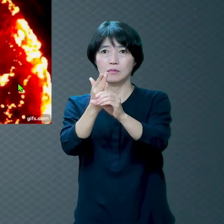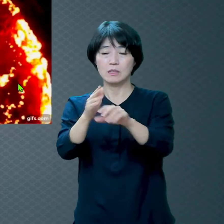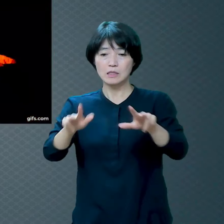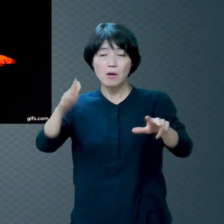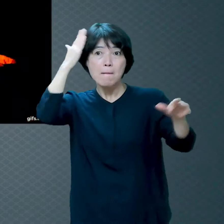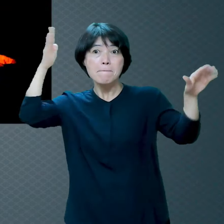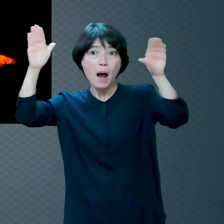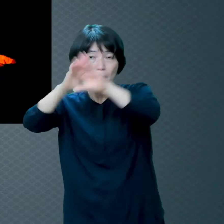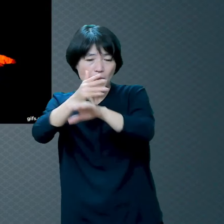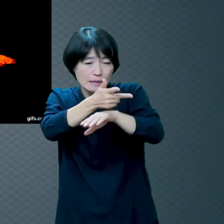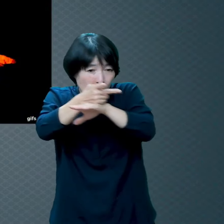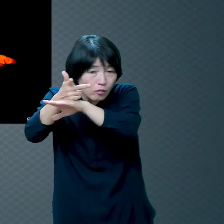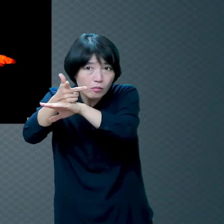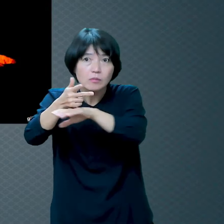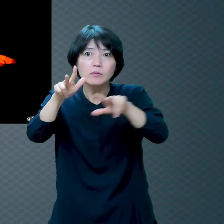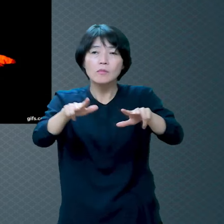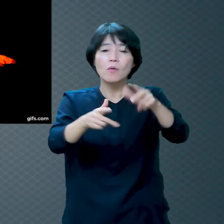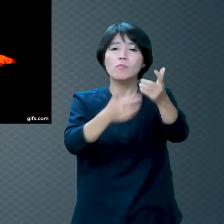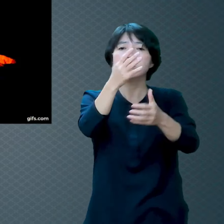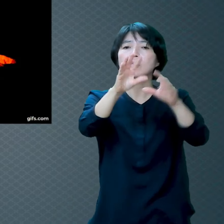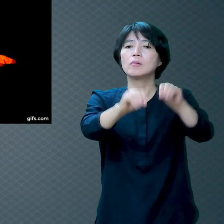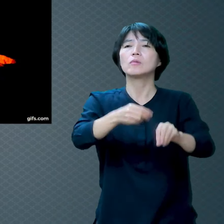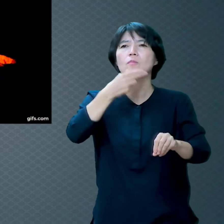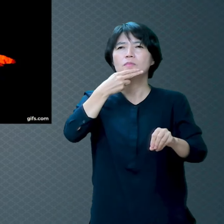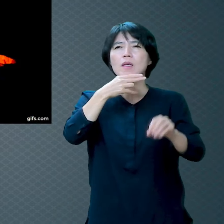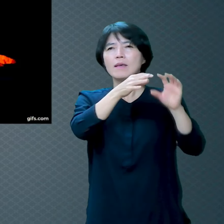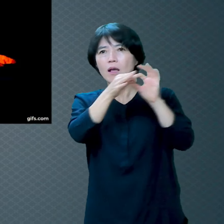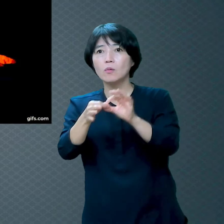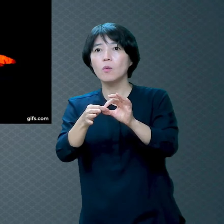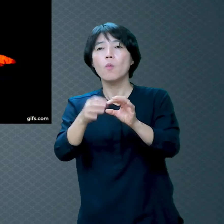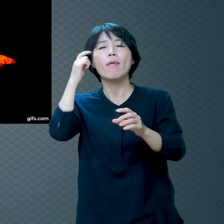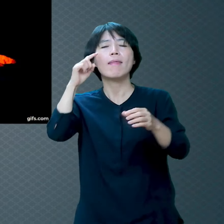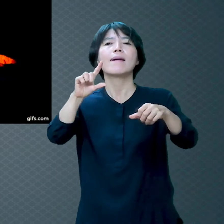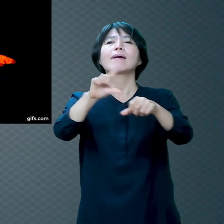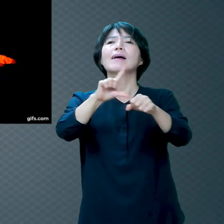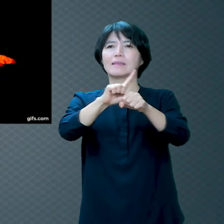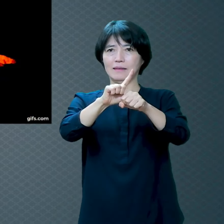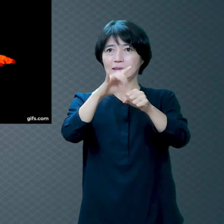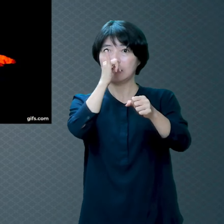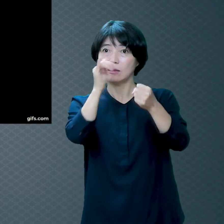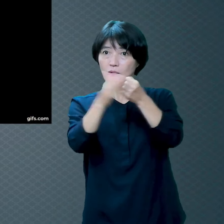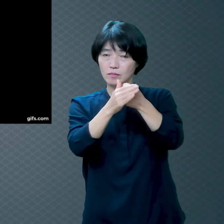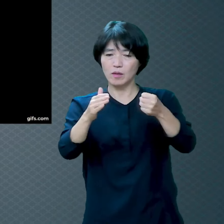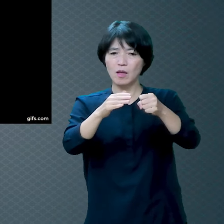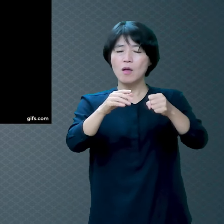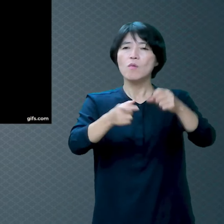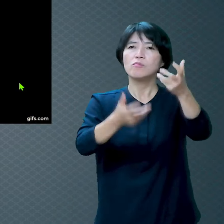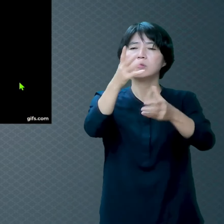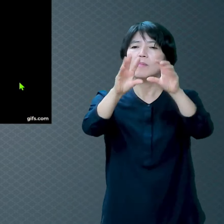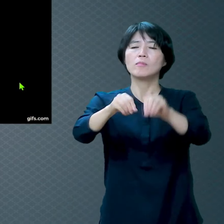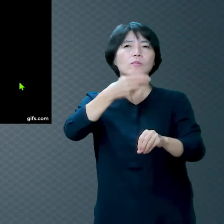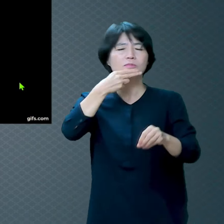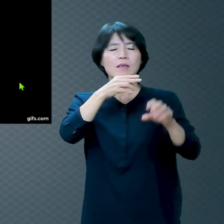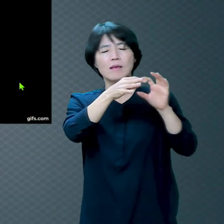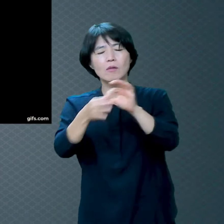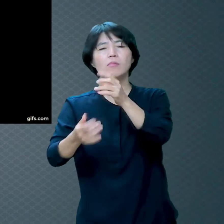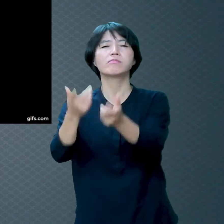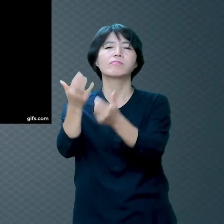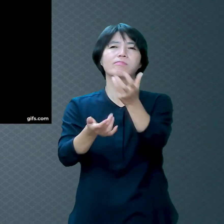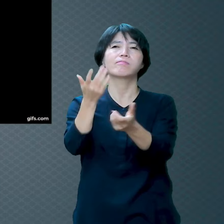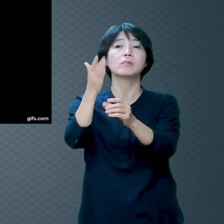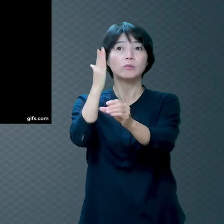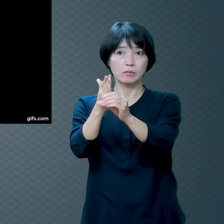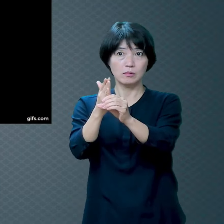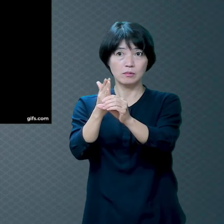불이 안 꺼져요 이 땅에서도 안 꺼지는 곳이 있는데 지옥이 없다고